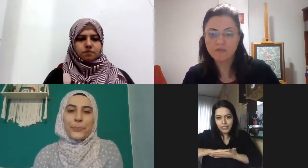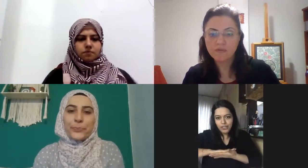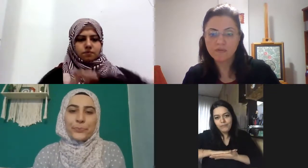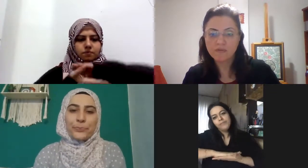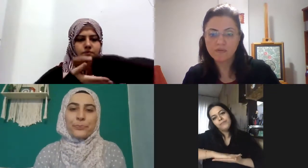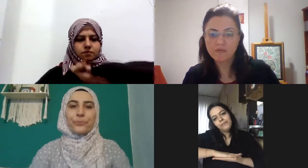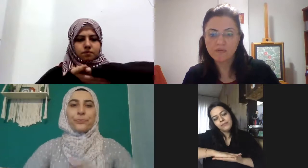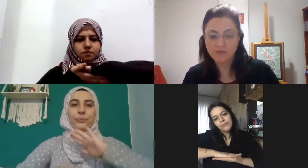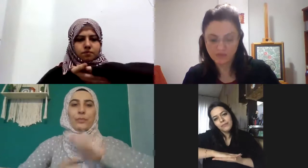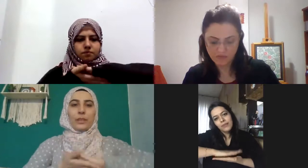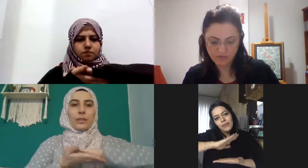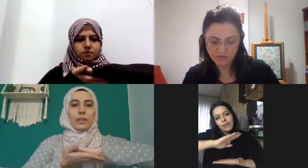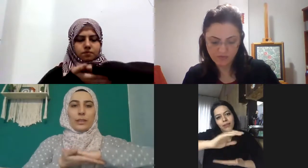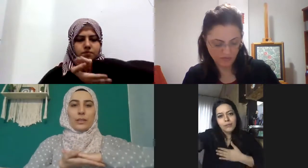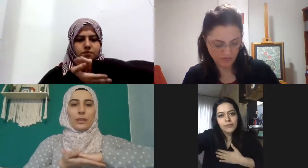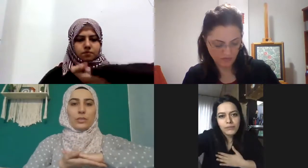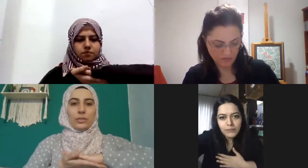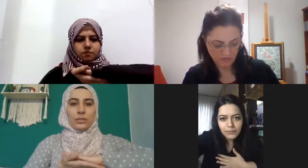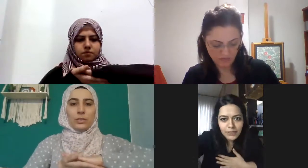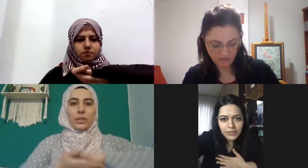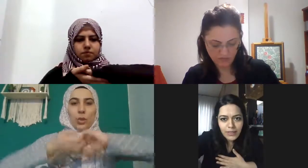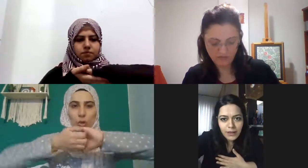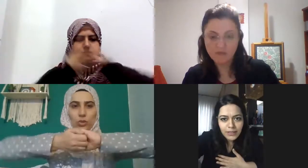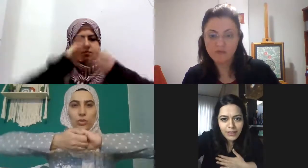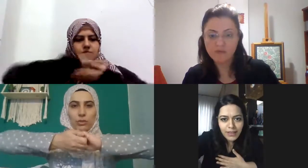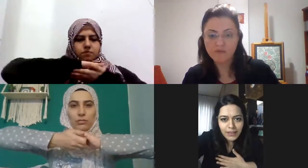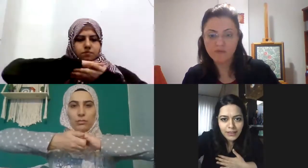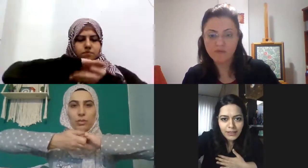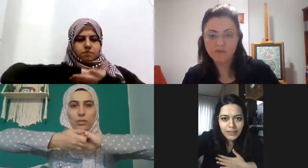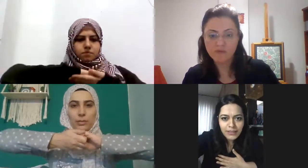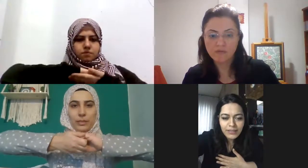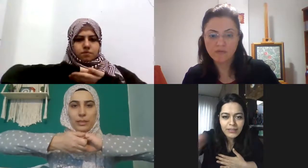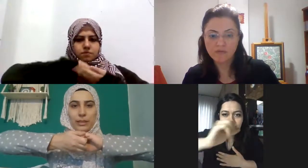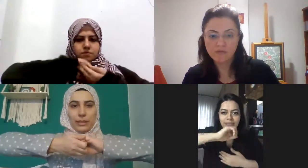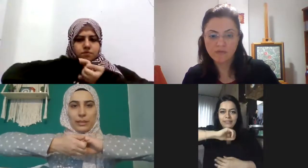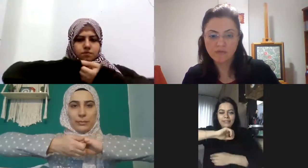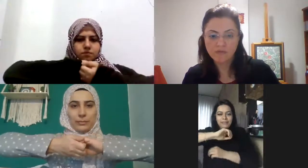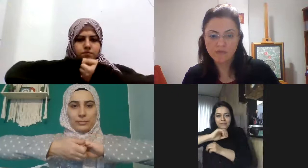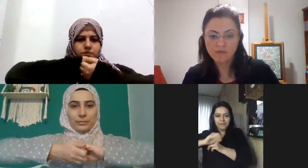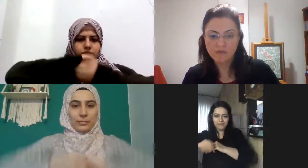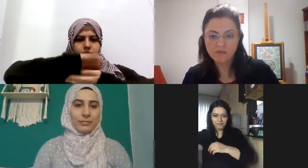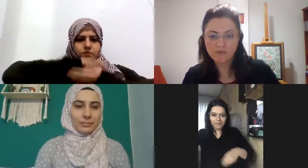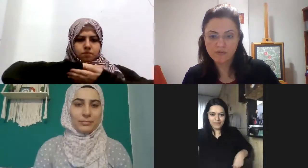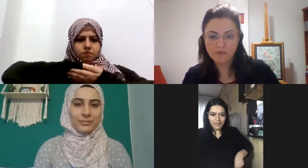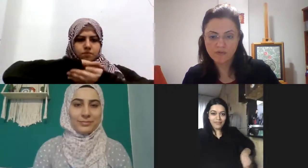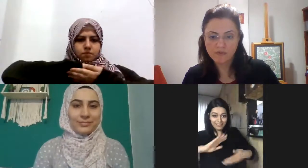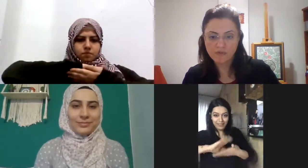arkadaş birisi ahmet evet evet